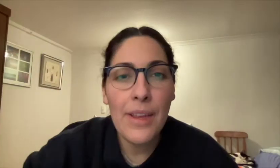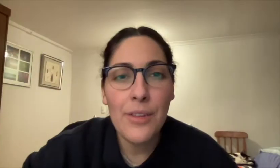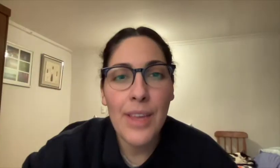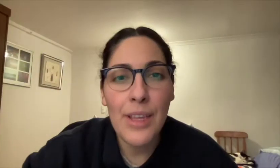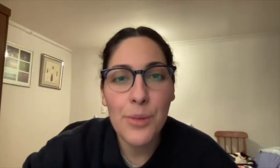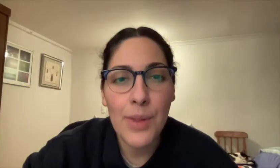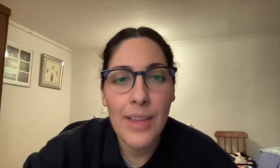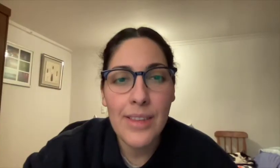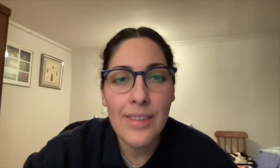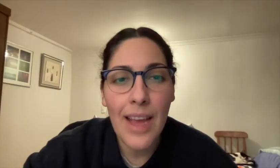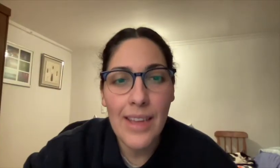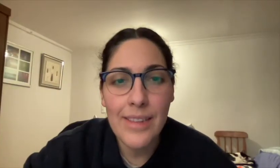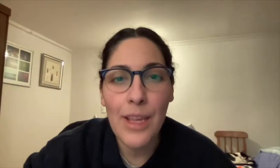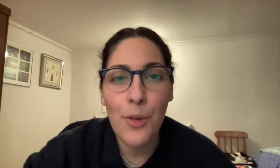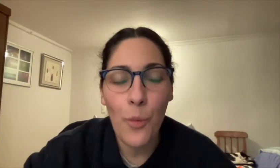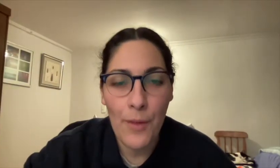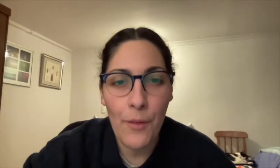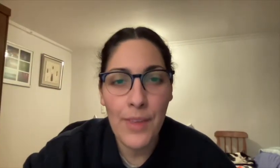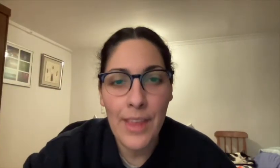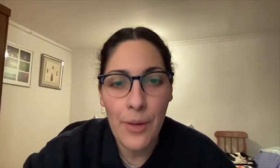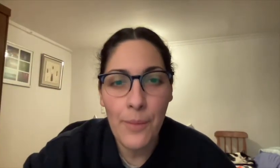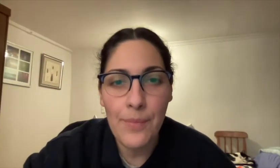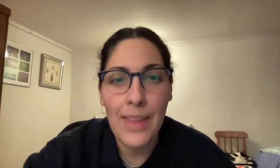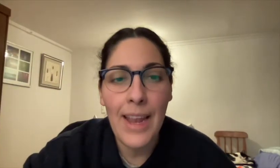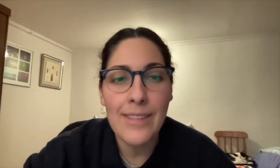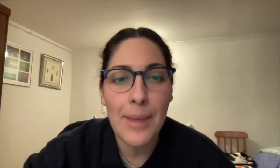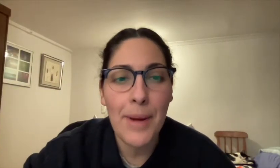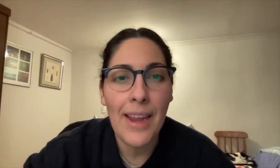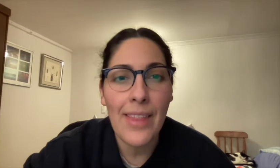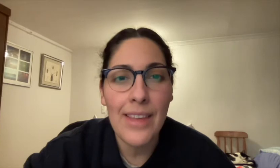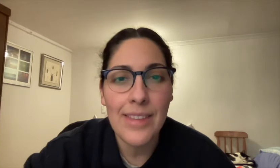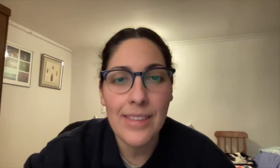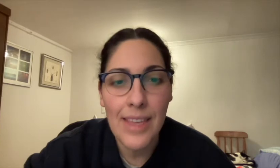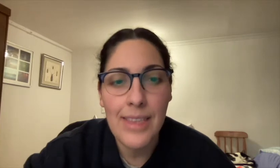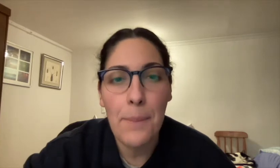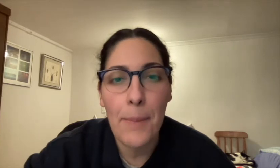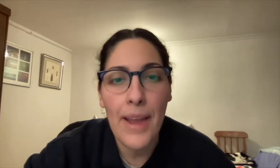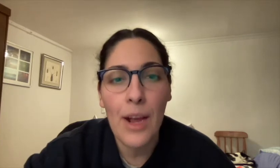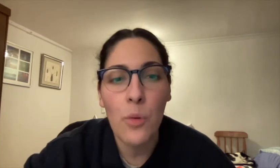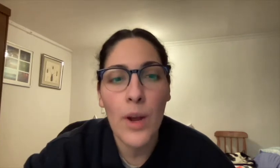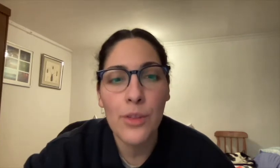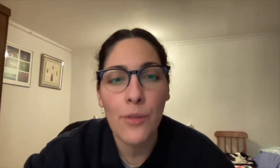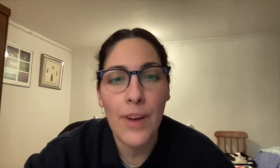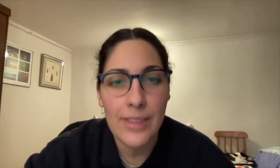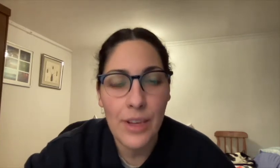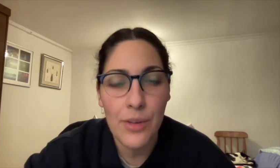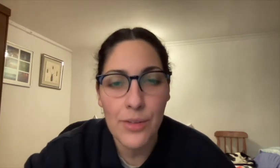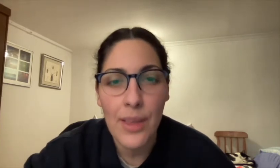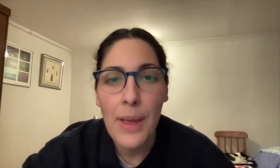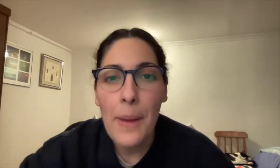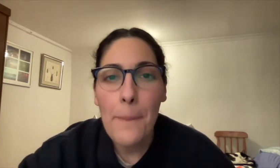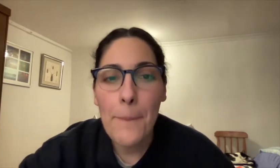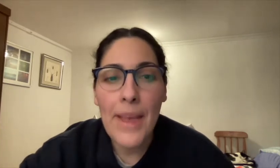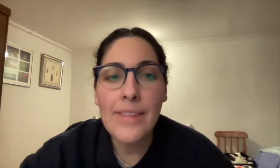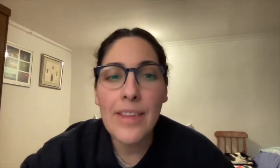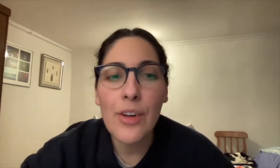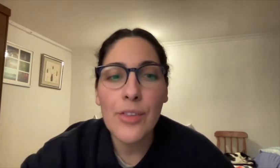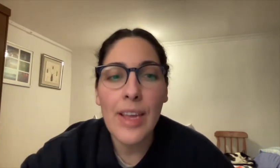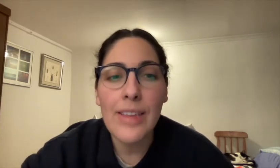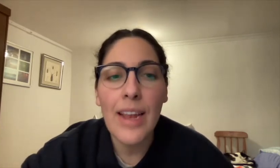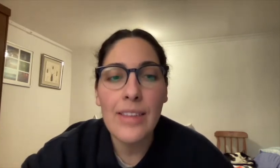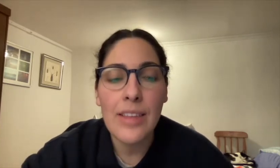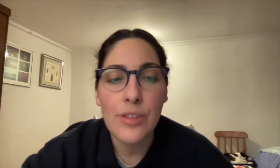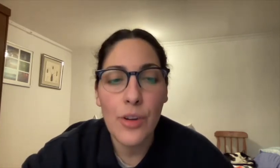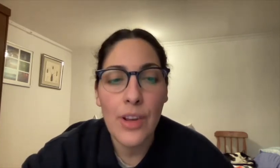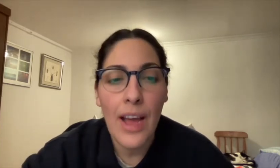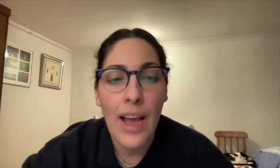Bienvenidos estudiantes a este nuevo video de la semana 17 para cuartos básicos. Bien chicos,